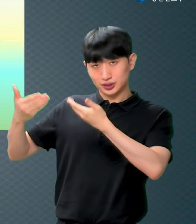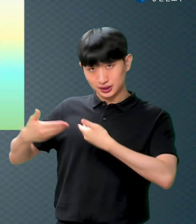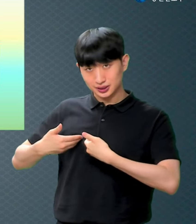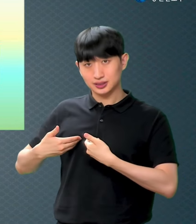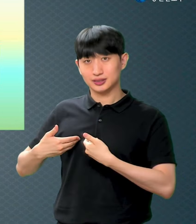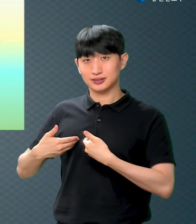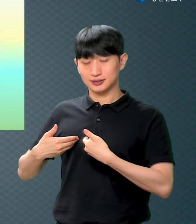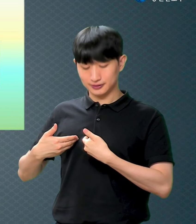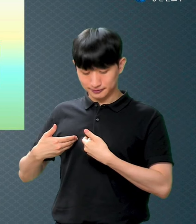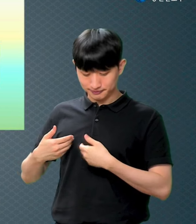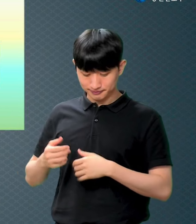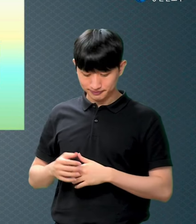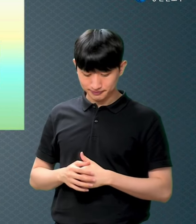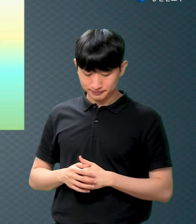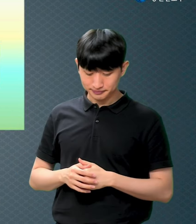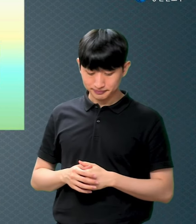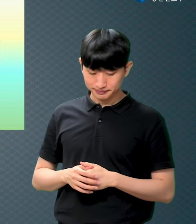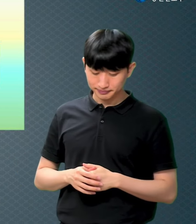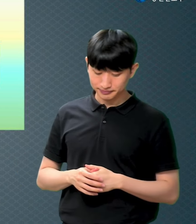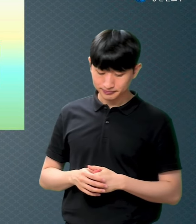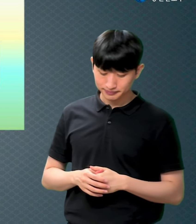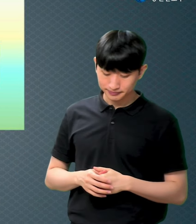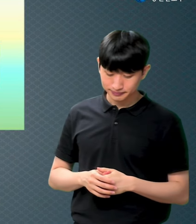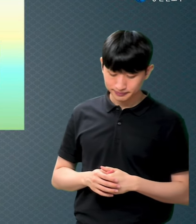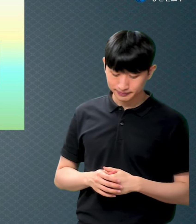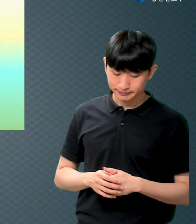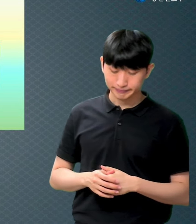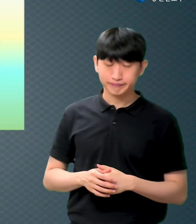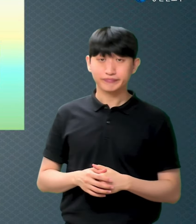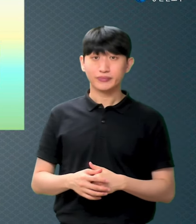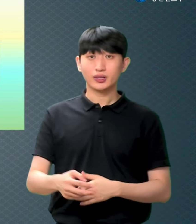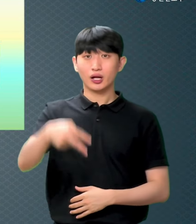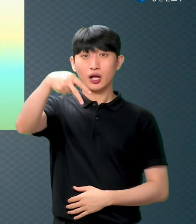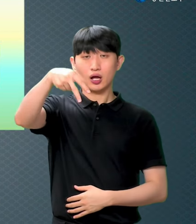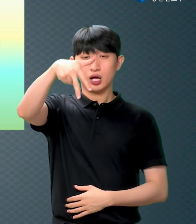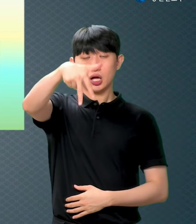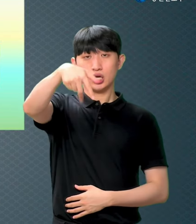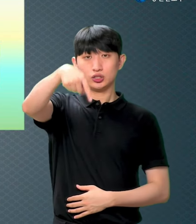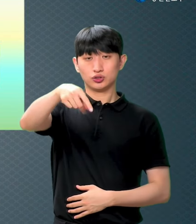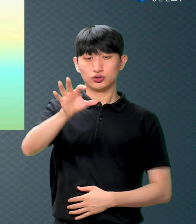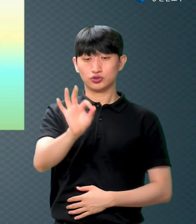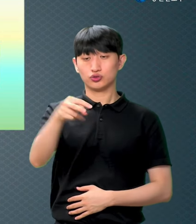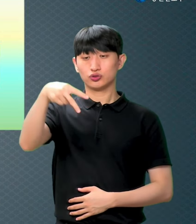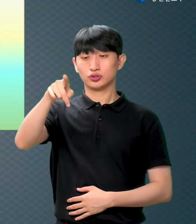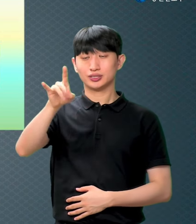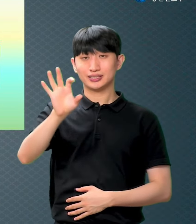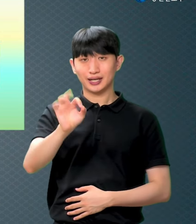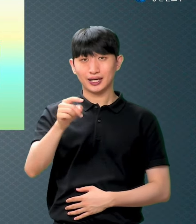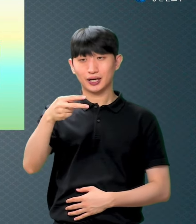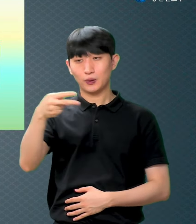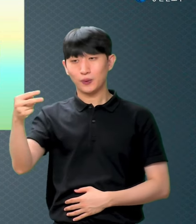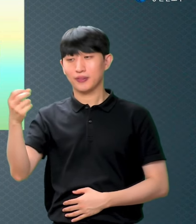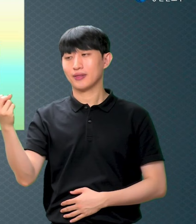중생의 씻음과 이 중생이라고 하는 것이 거듭남입니다